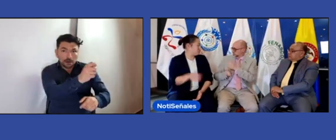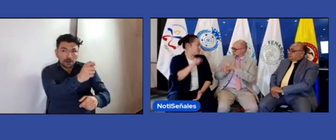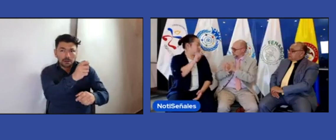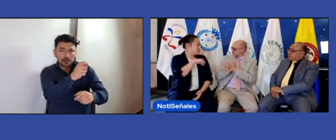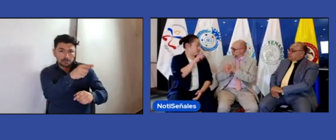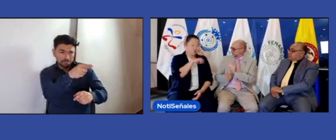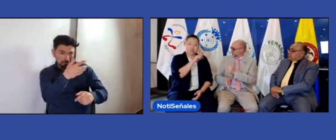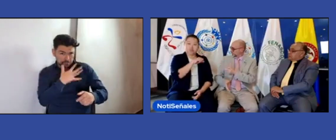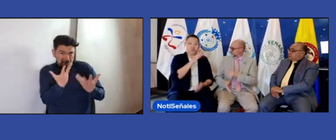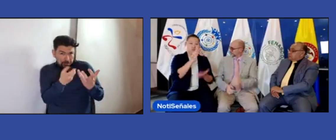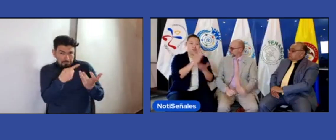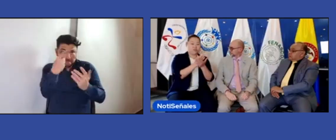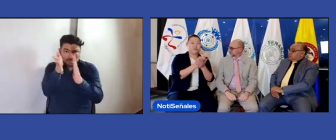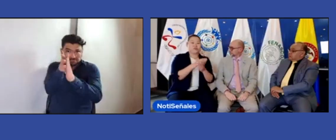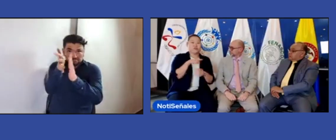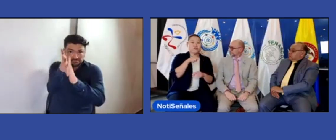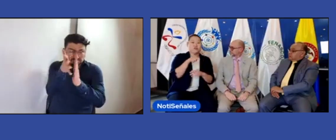a los jóvenes en todo el mundo, ¿no? ¿Verdad, Elizabeth?